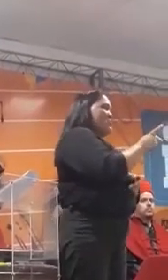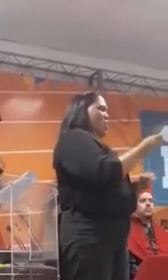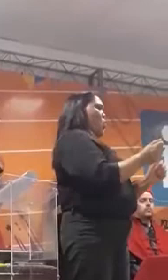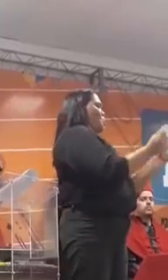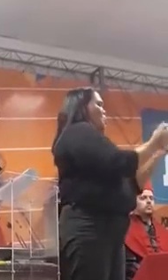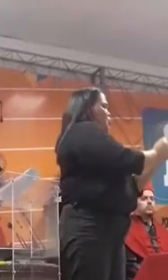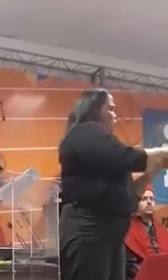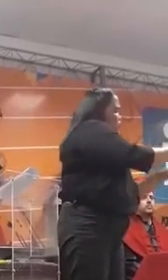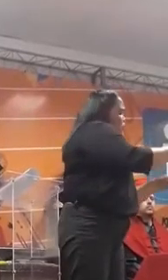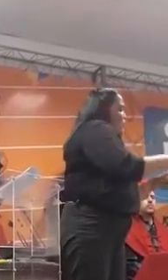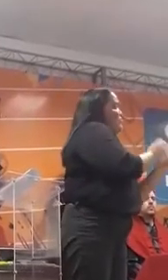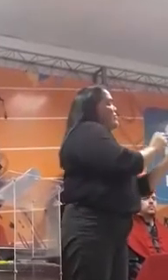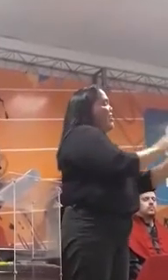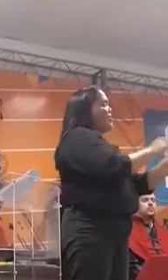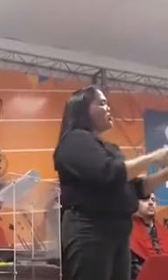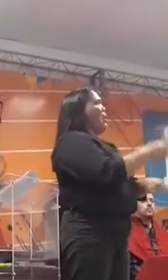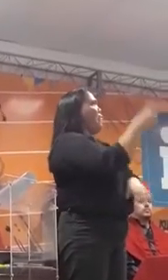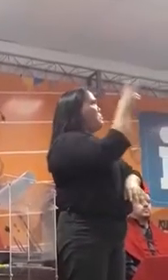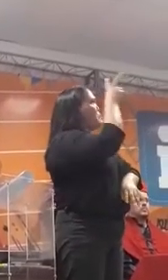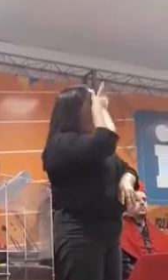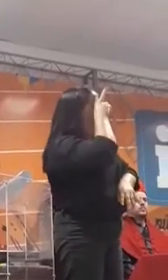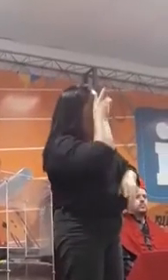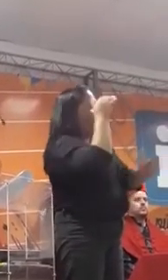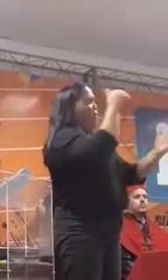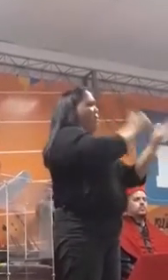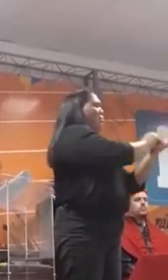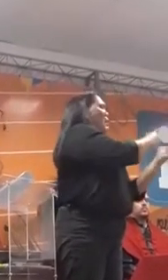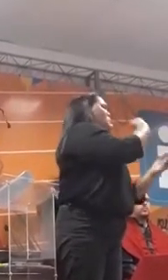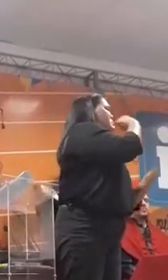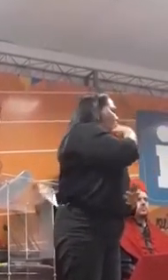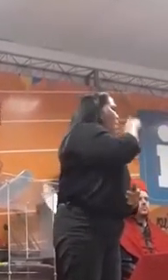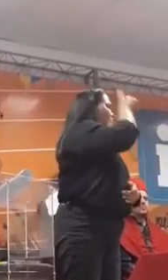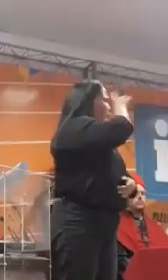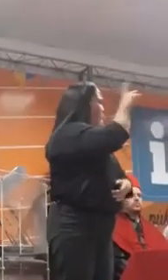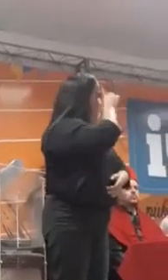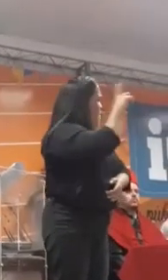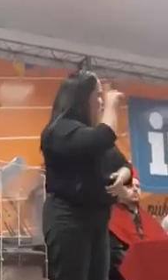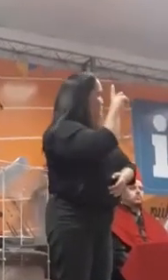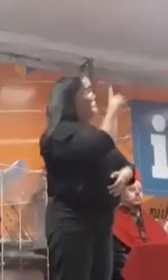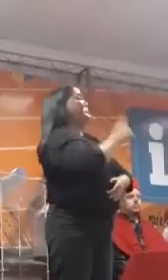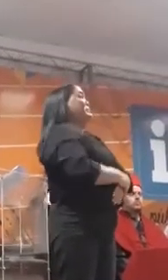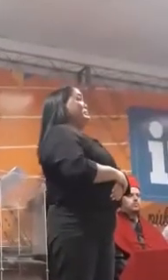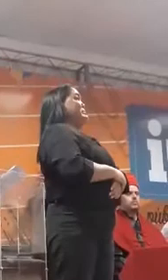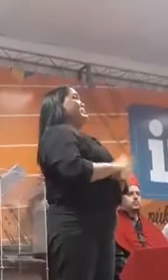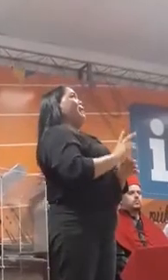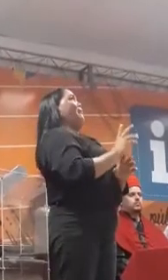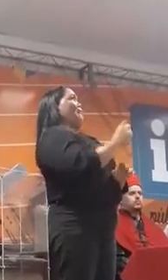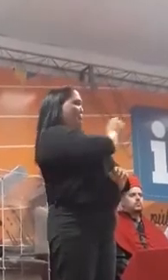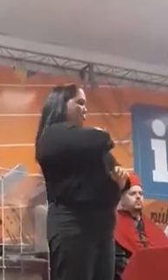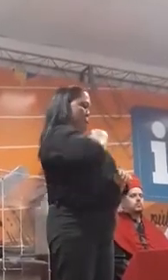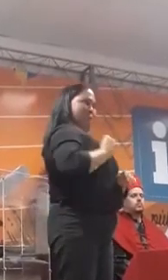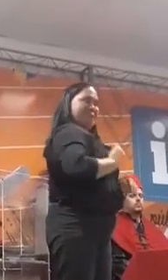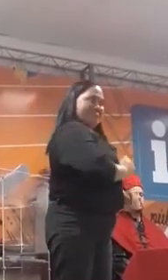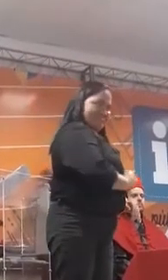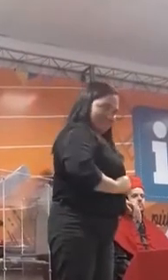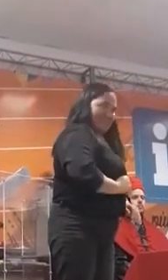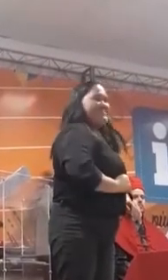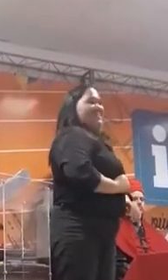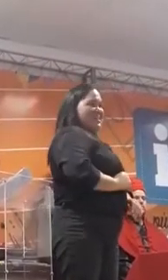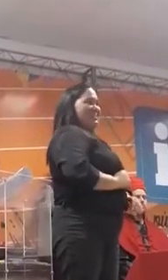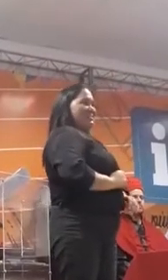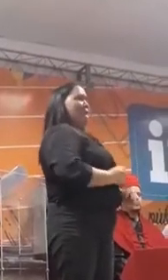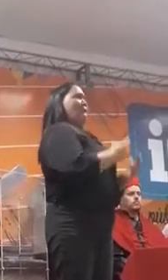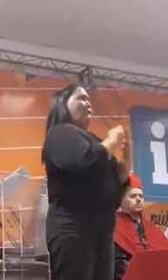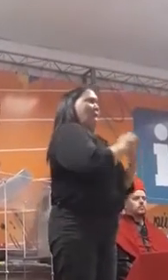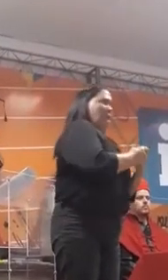De segunda a segunda, o dia todo, todos os dias, são os nossos heróis, que com toda paciência e amor,